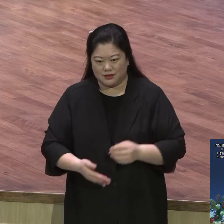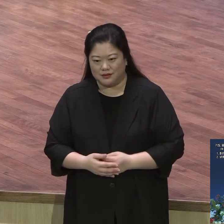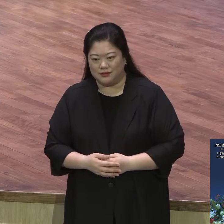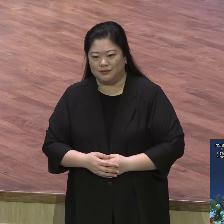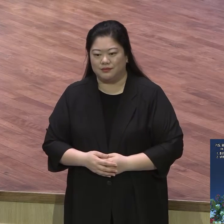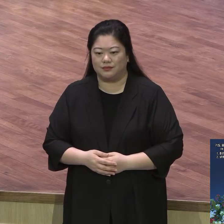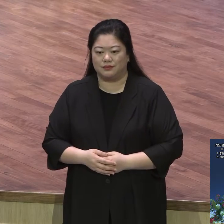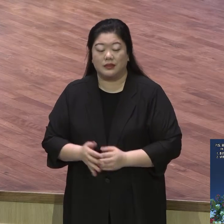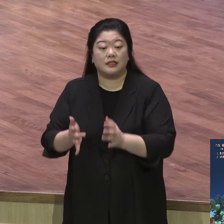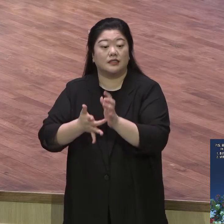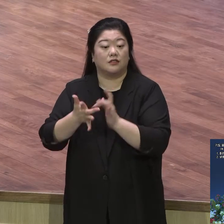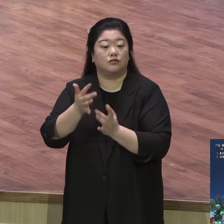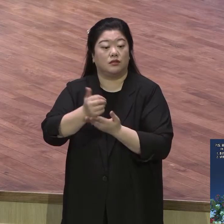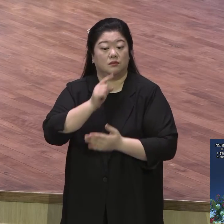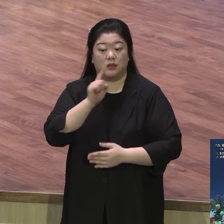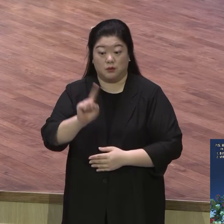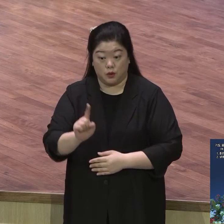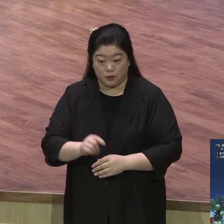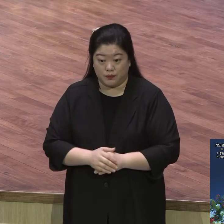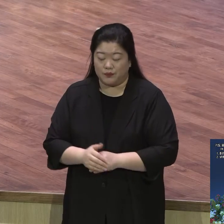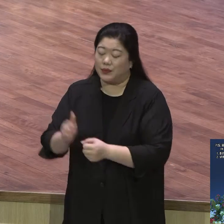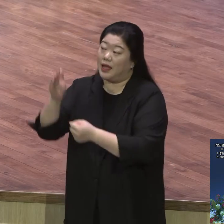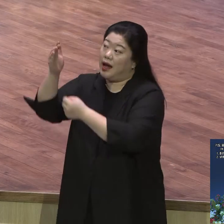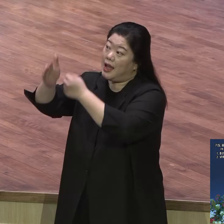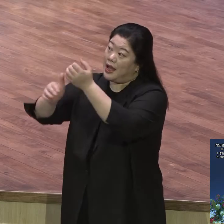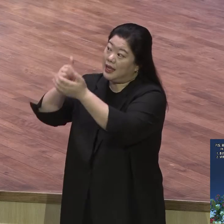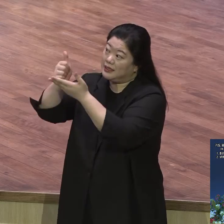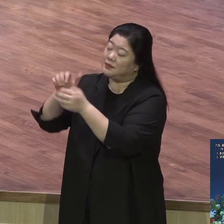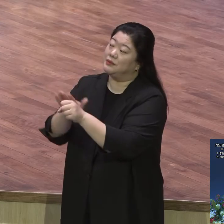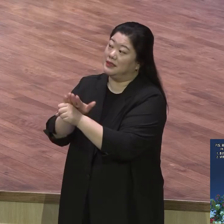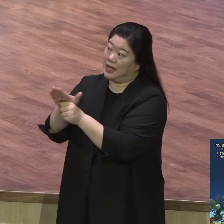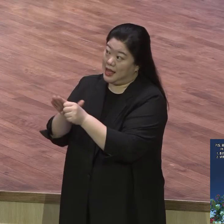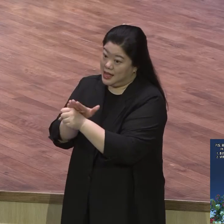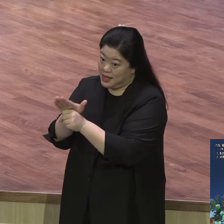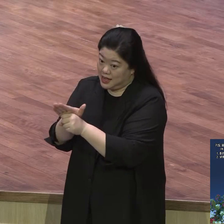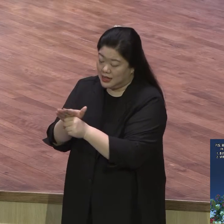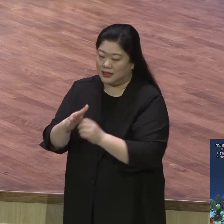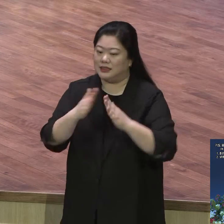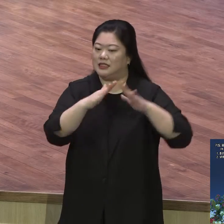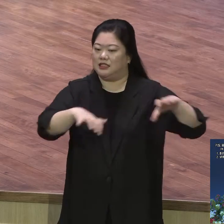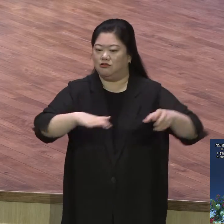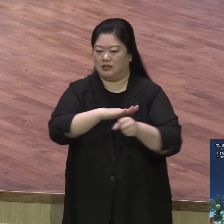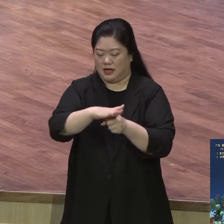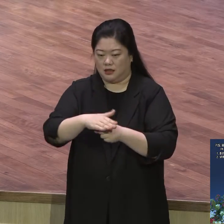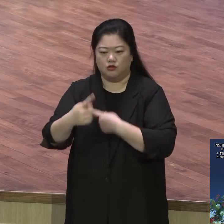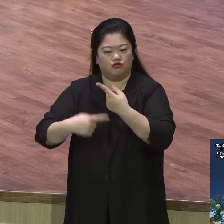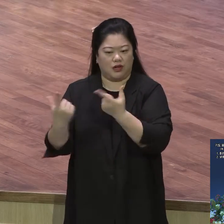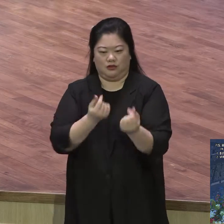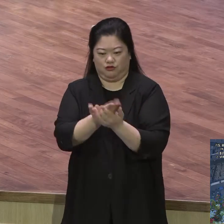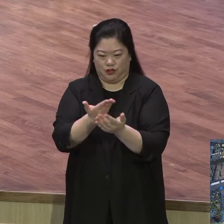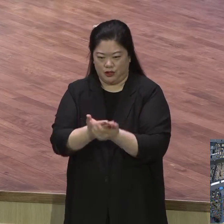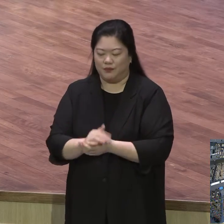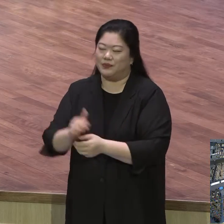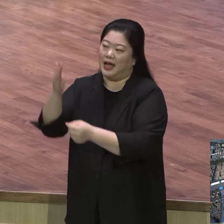하나님 사랑 이웃사랑 기억하세요 따라하자 하나님 사랑 이웃사랑